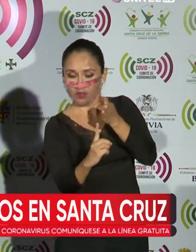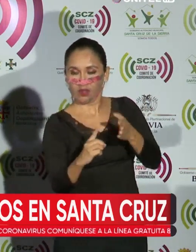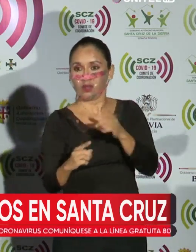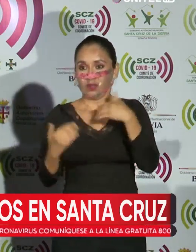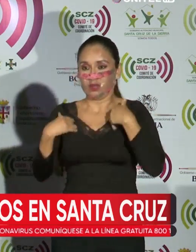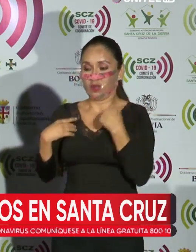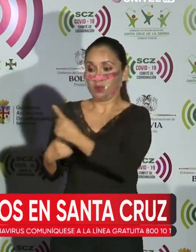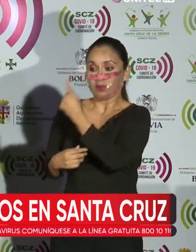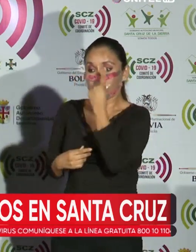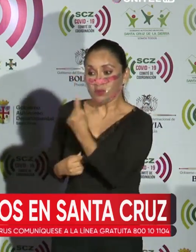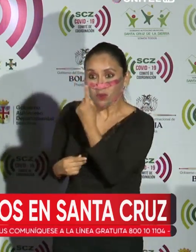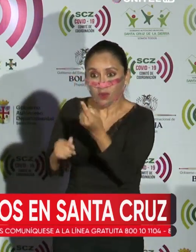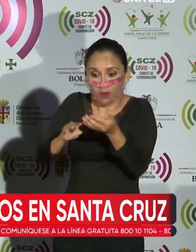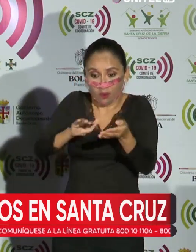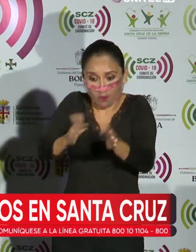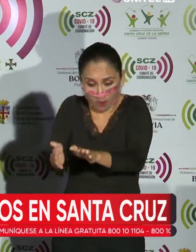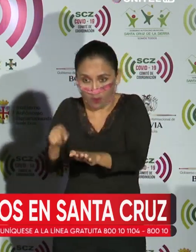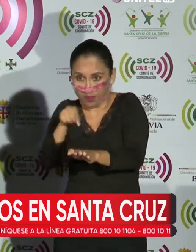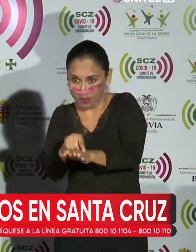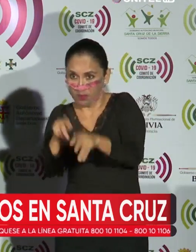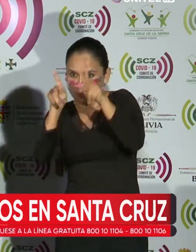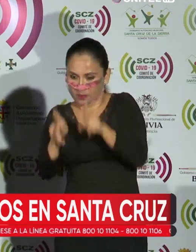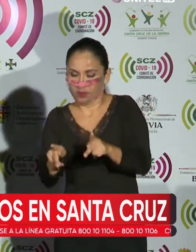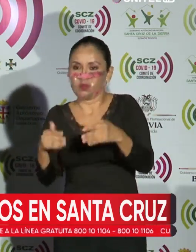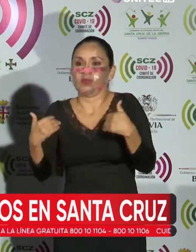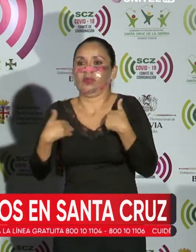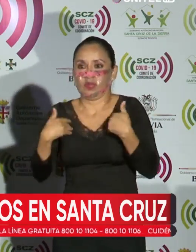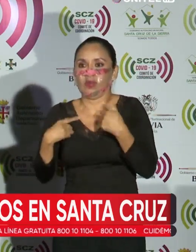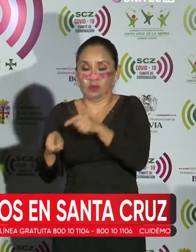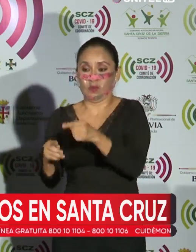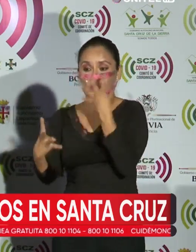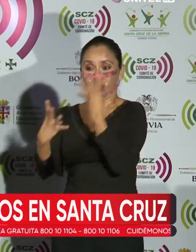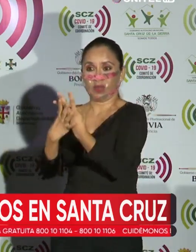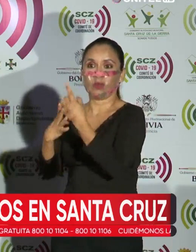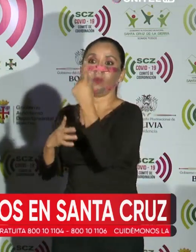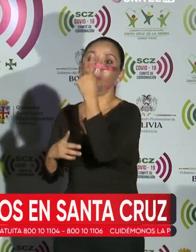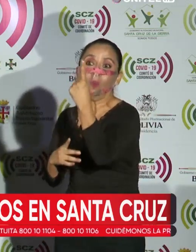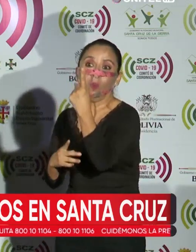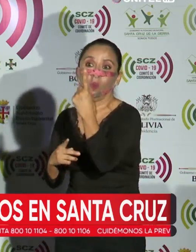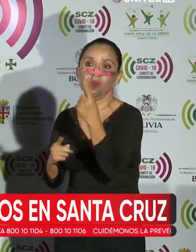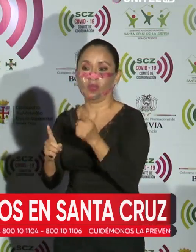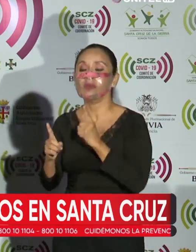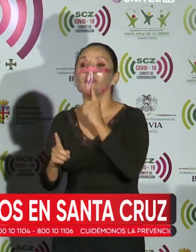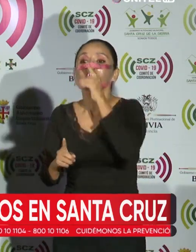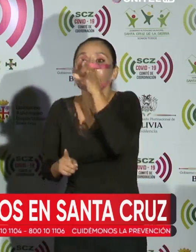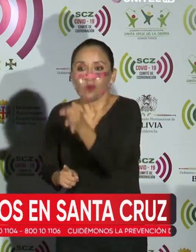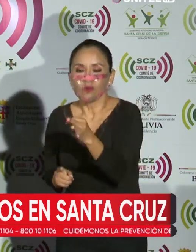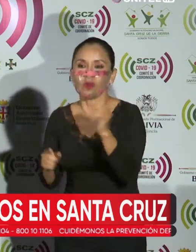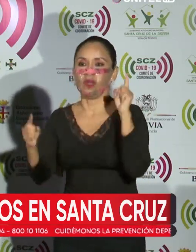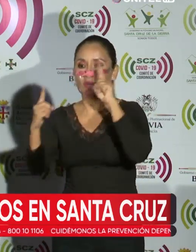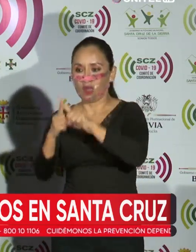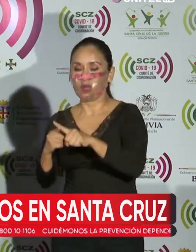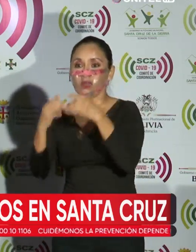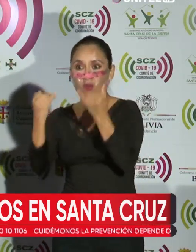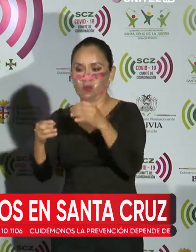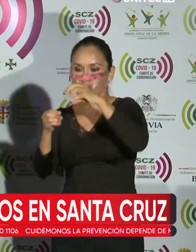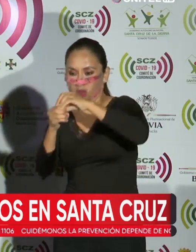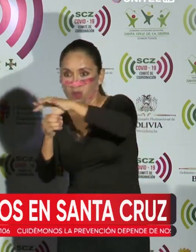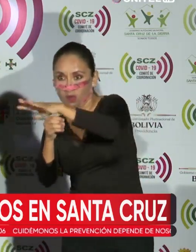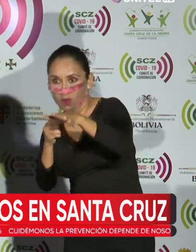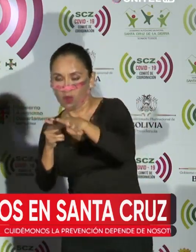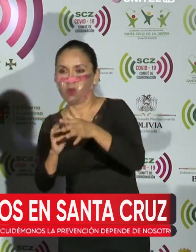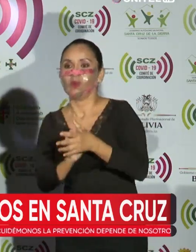solo de las personas que han fallecido en el penal, una persona confirmada hasta este momento que murió por COVID